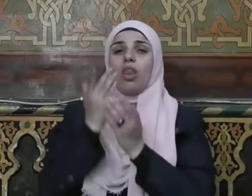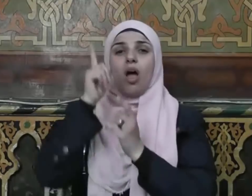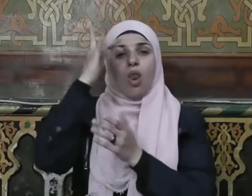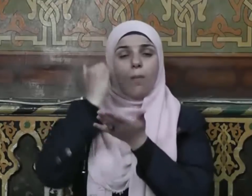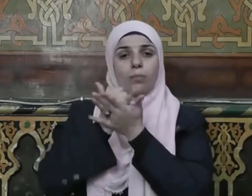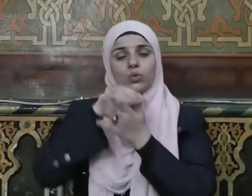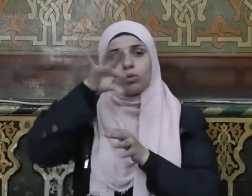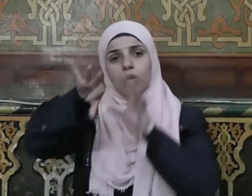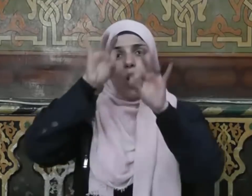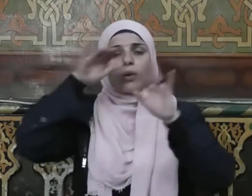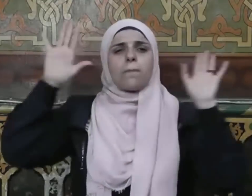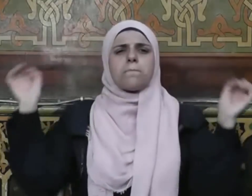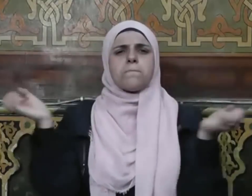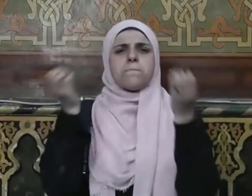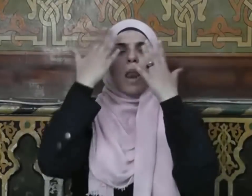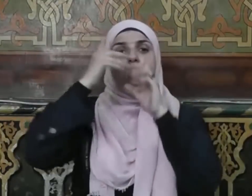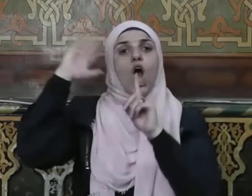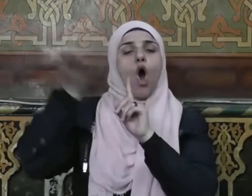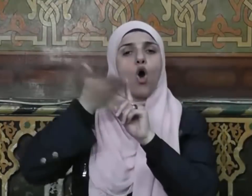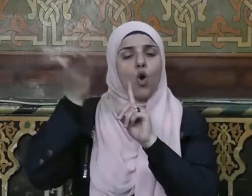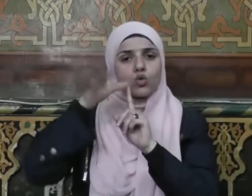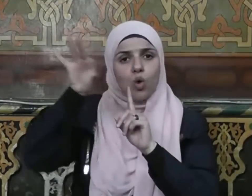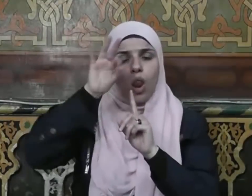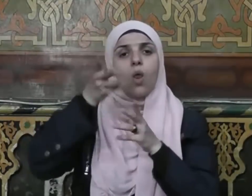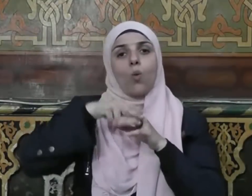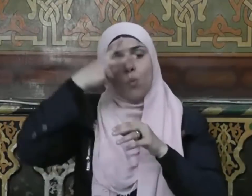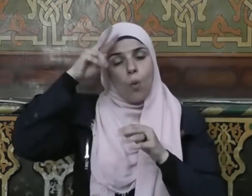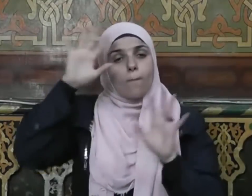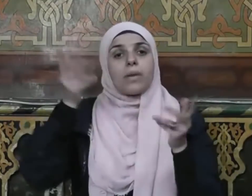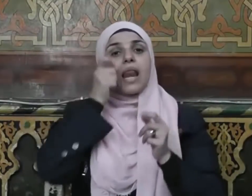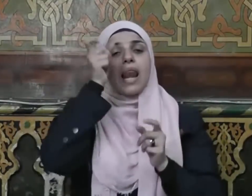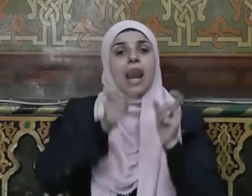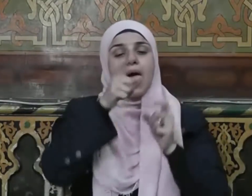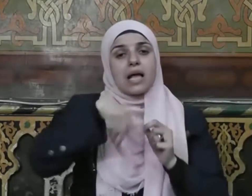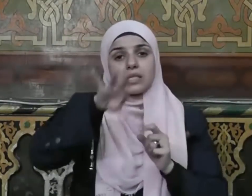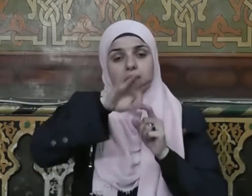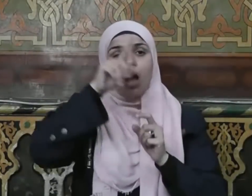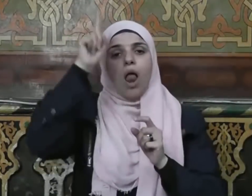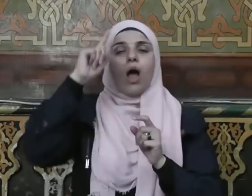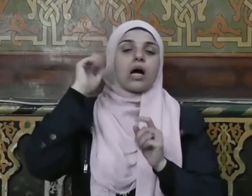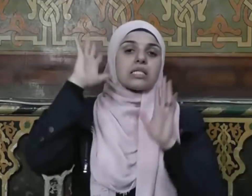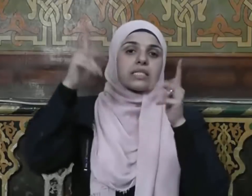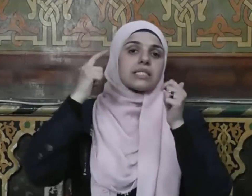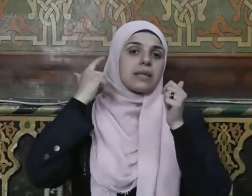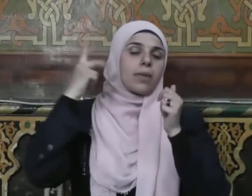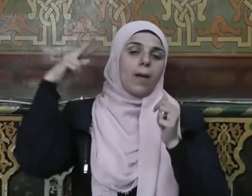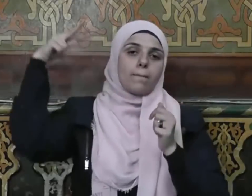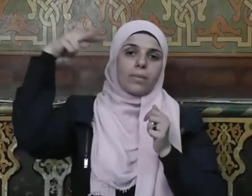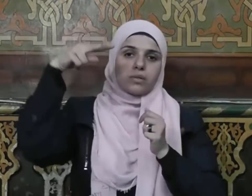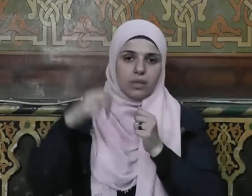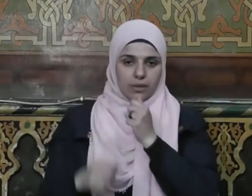يصطفي من الملائكة رسلا ومن الناس إن الله سميع بصير